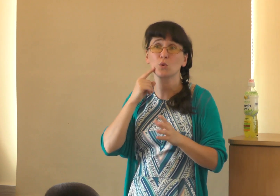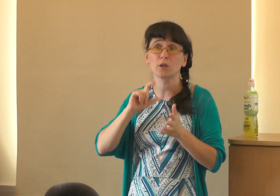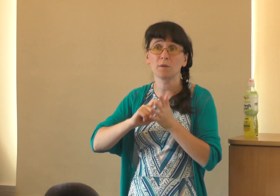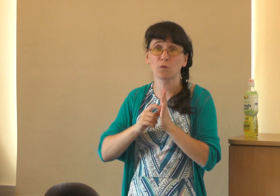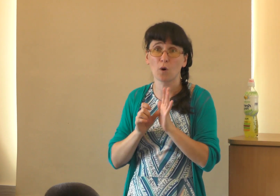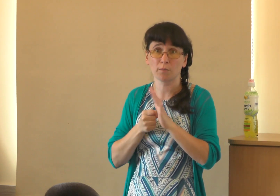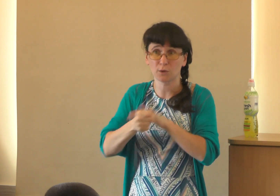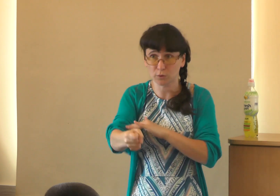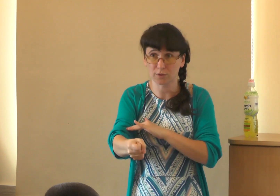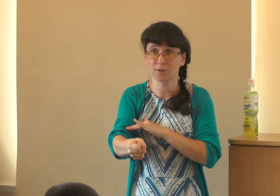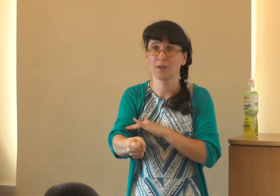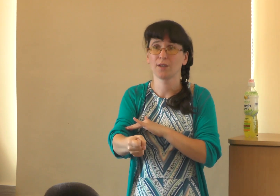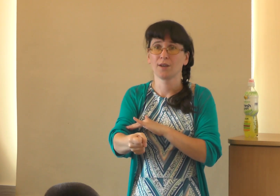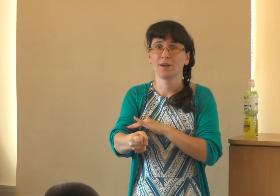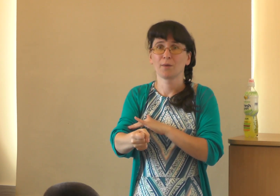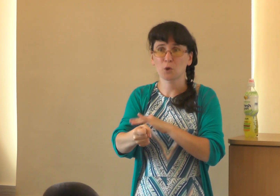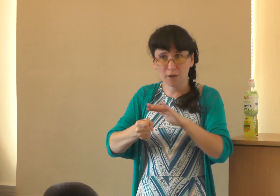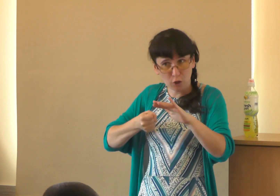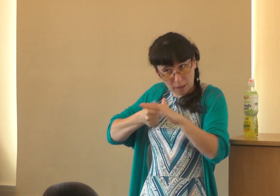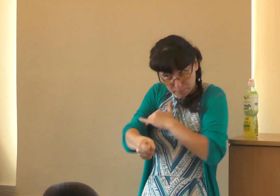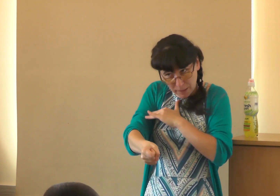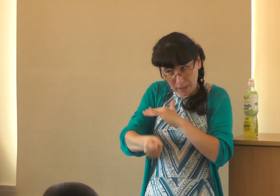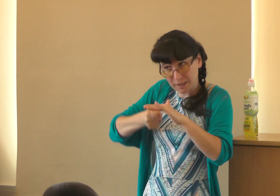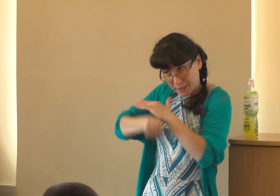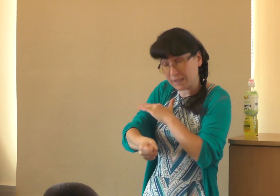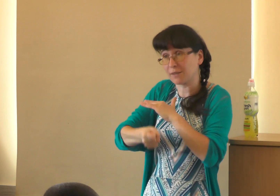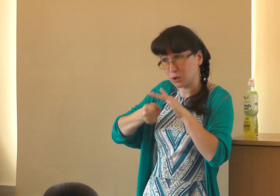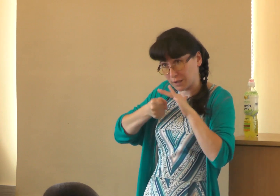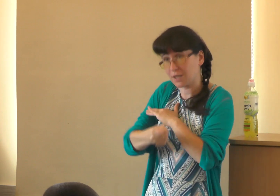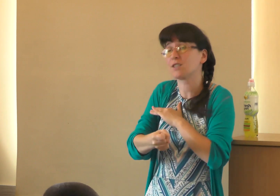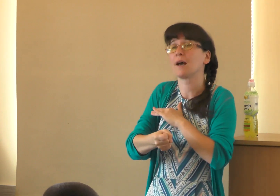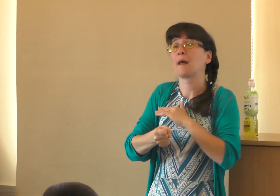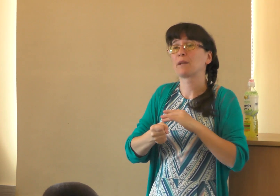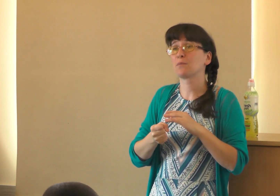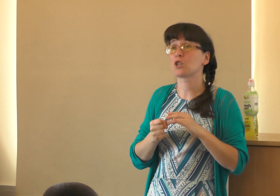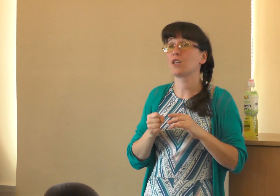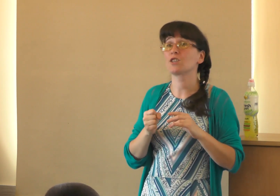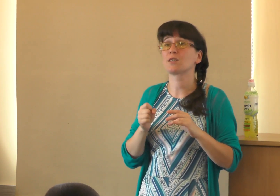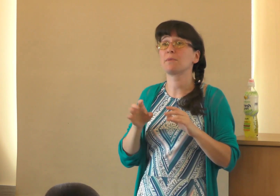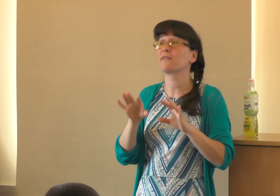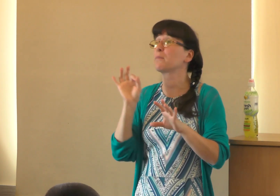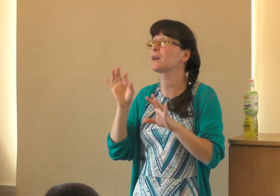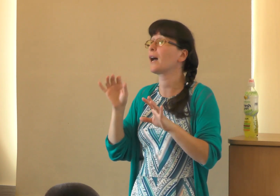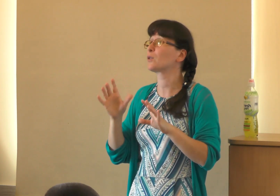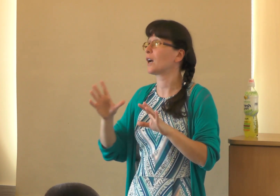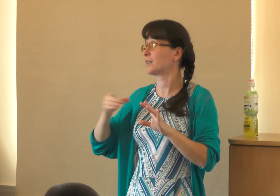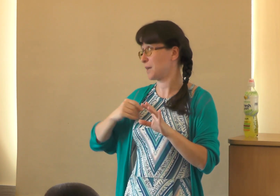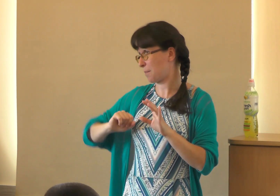глухими в комнату их. Вот так, прямо конкретно, так, Потому что они же себе выбирают, так, ты моя